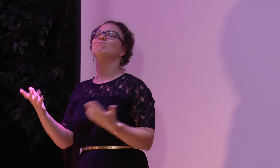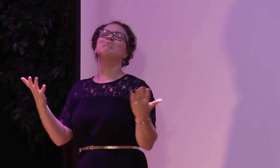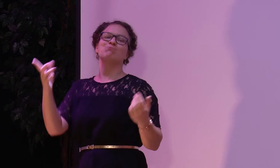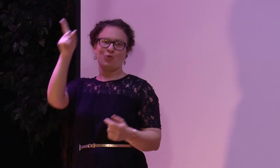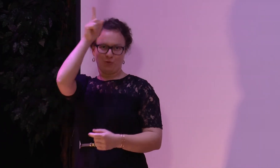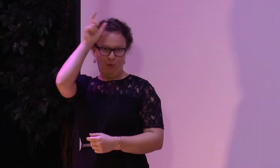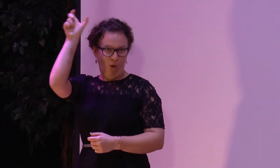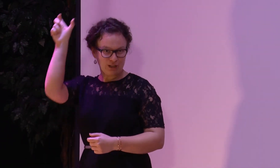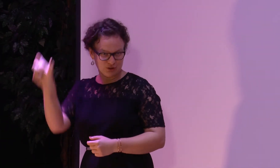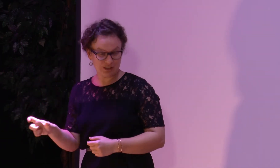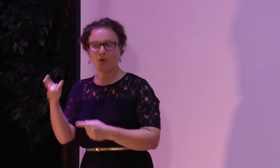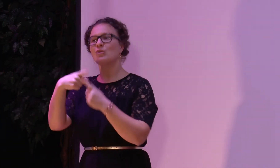sehr ähnlich ist.